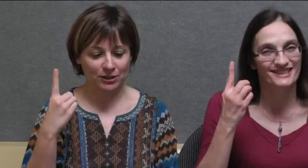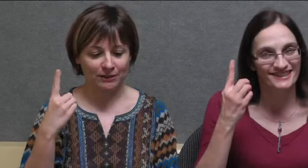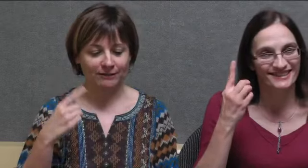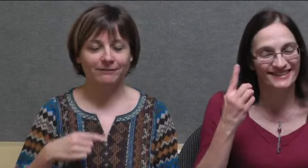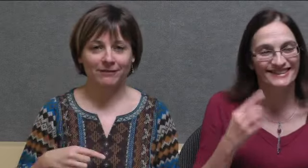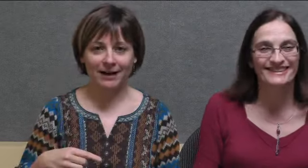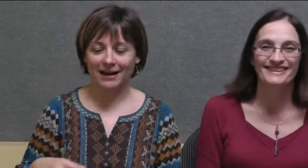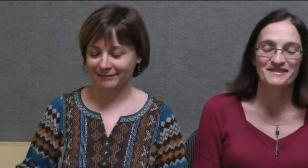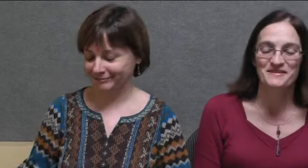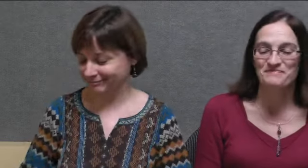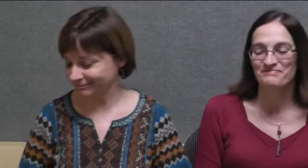Voilà.